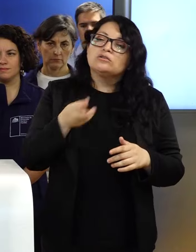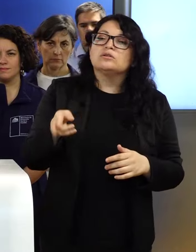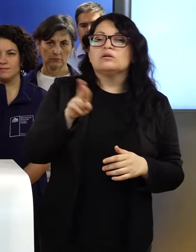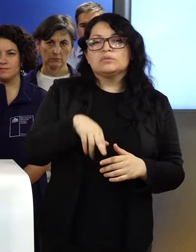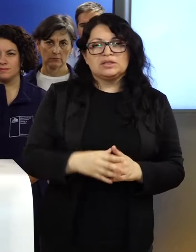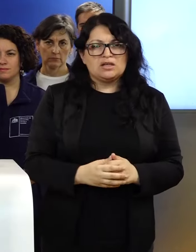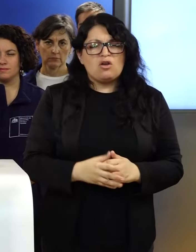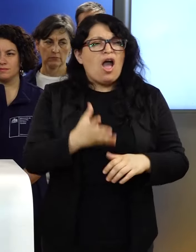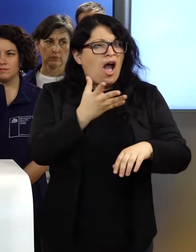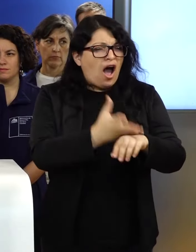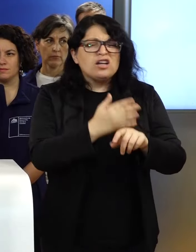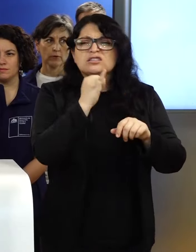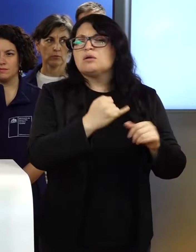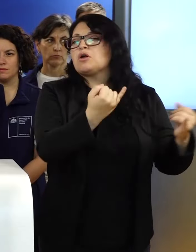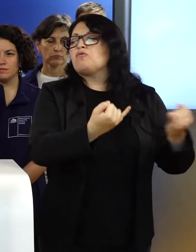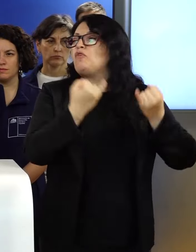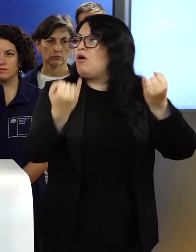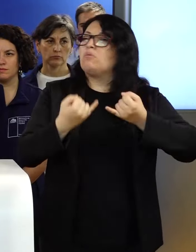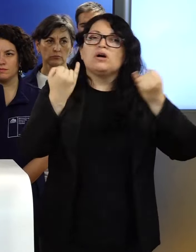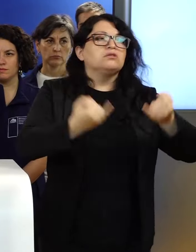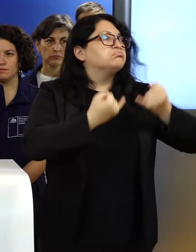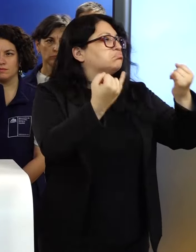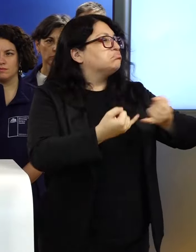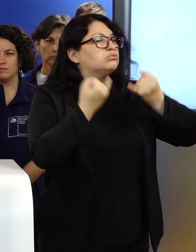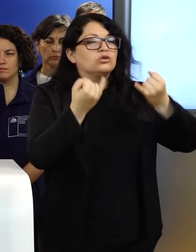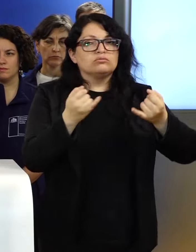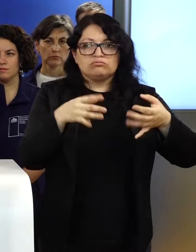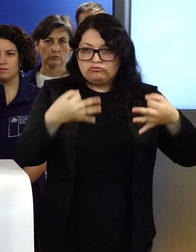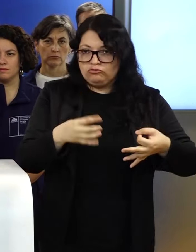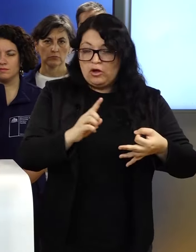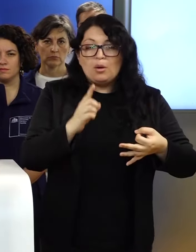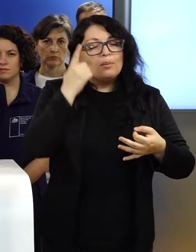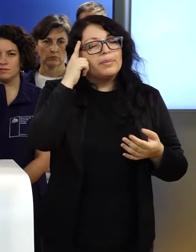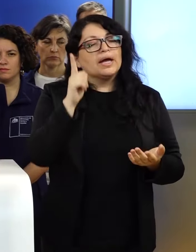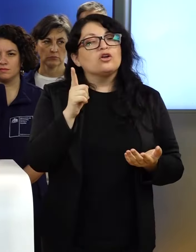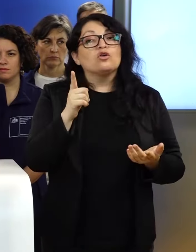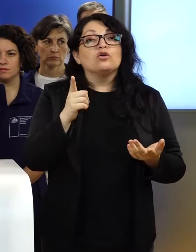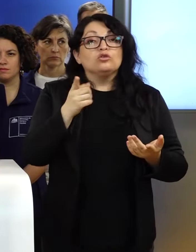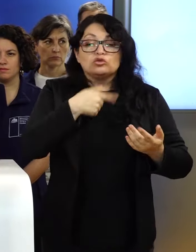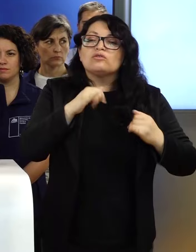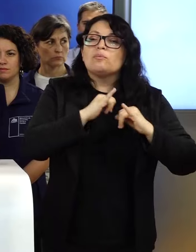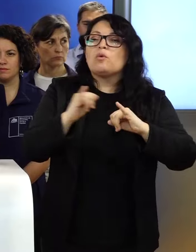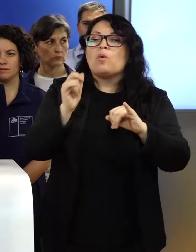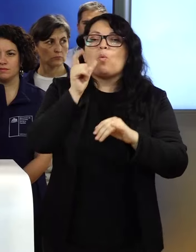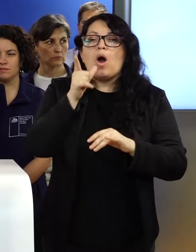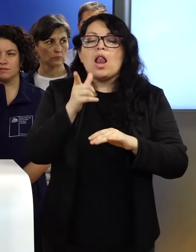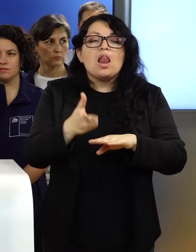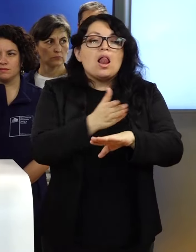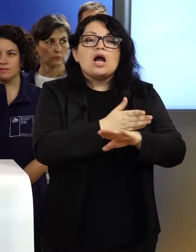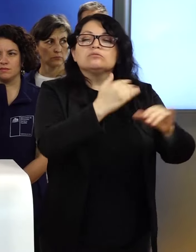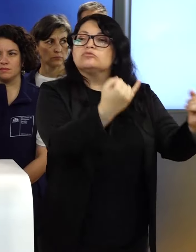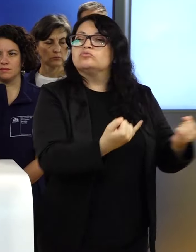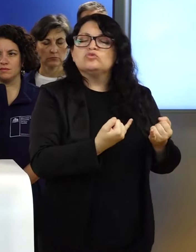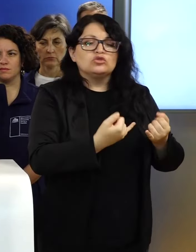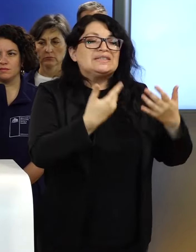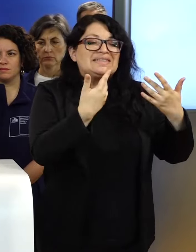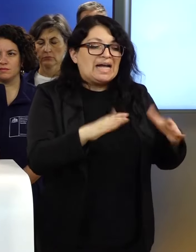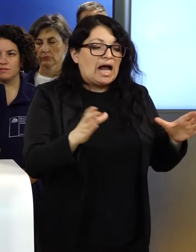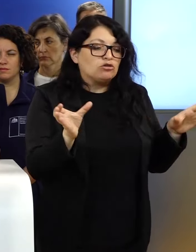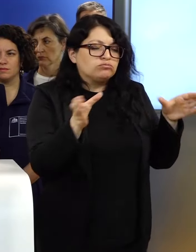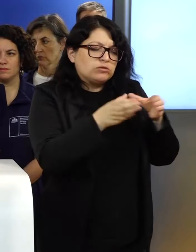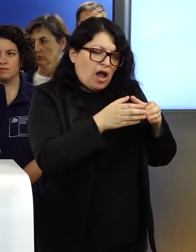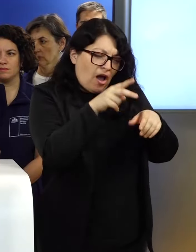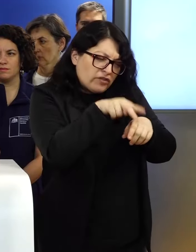hay muchos datos preliminares que están circulando, pero los datos que vamos a informar son aquellos que están chequeados por los organismos